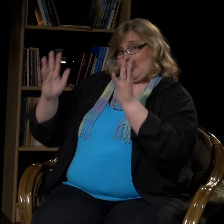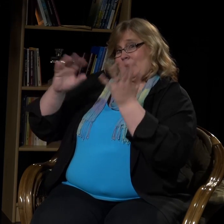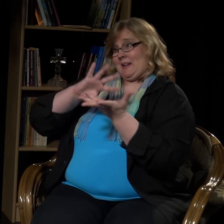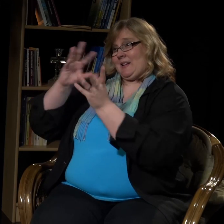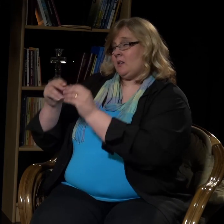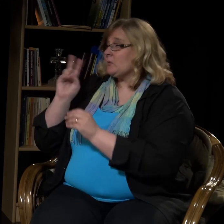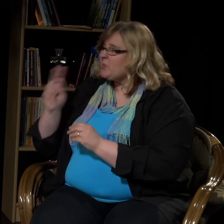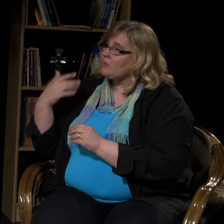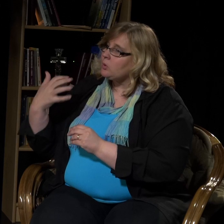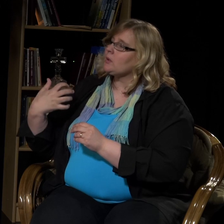isommalla porukalla.